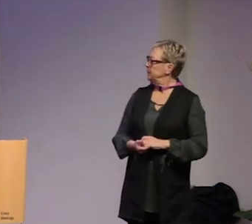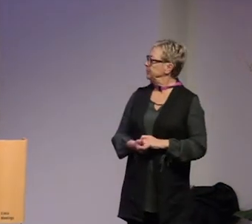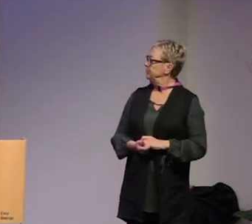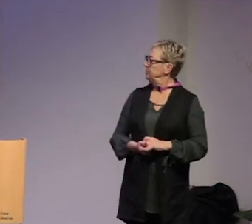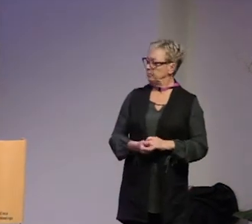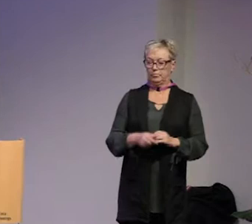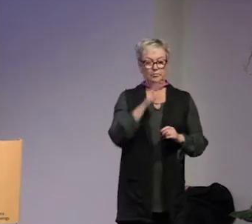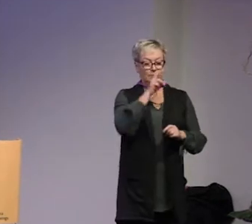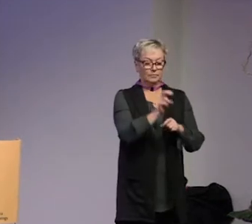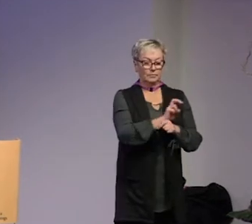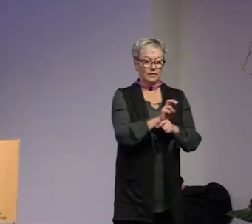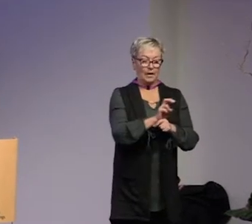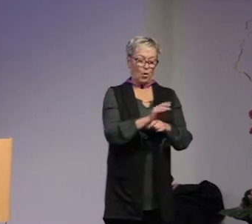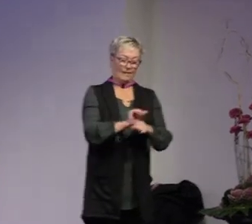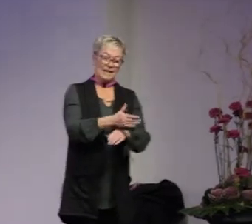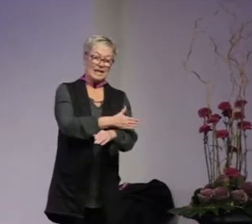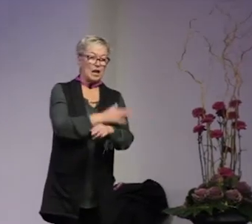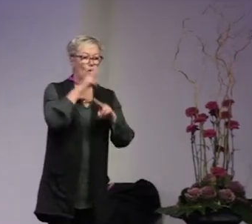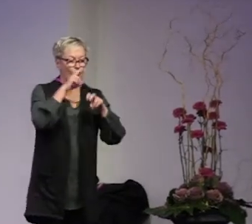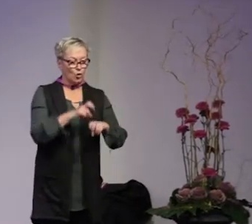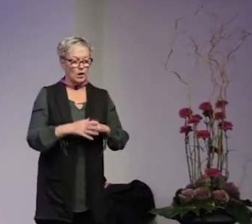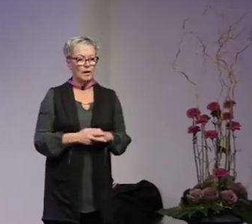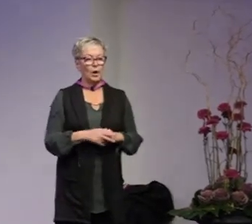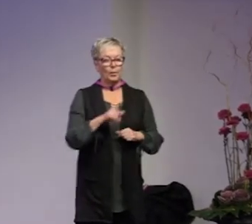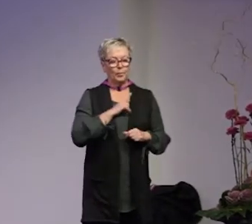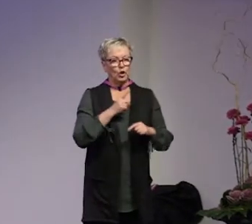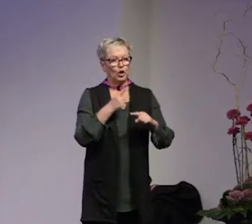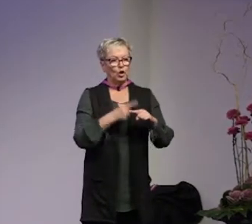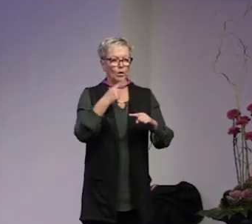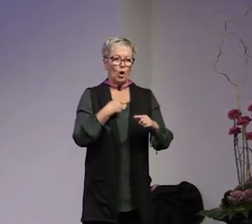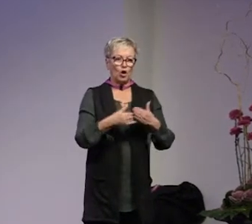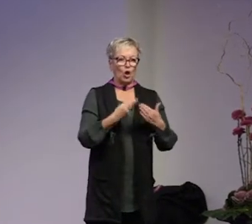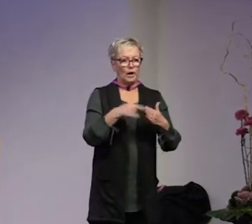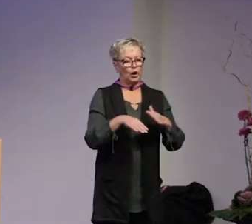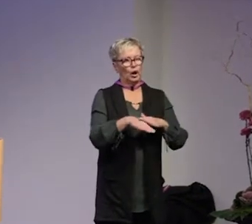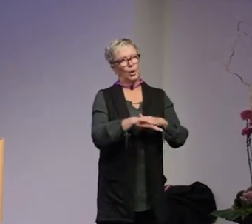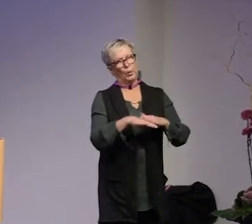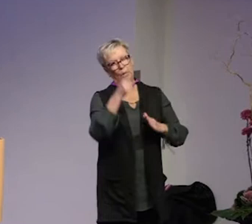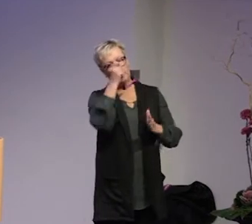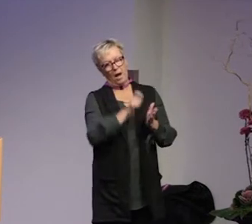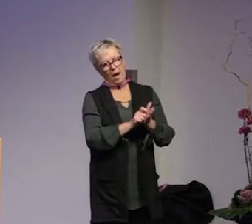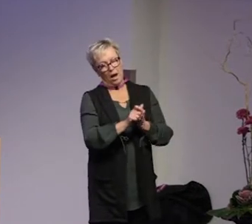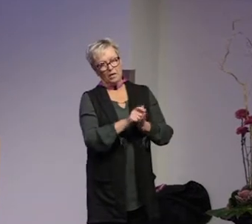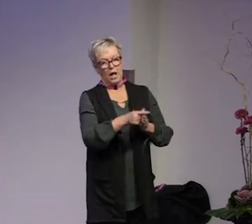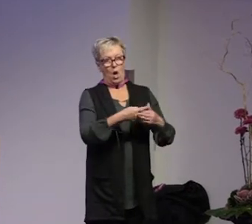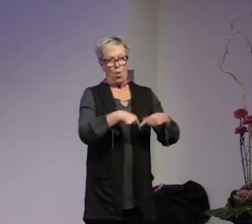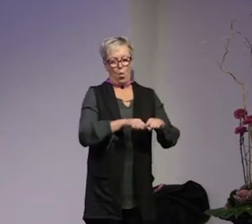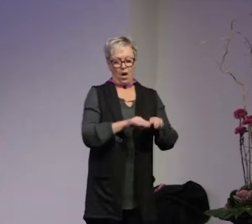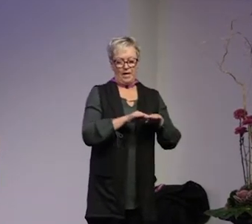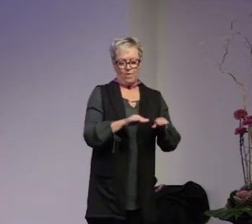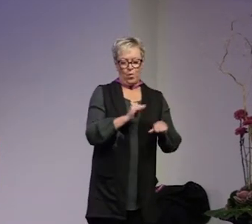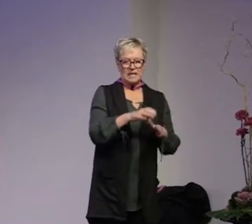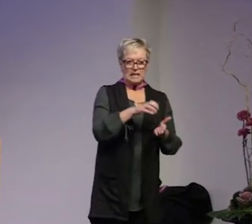Kollar man på tidigare forskning så är det väldigt tydligt att man gör någon slags grundantagande om att det är den lokala nivån i